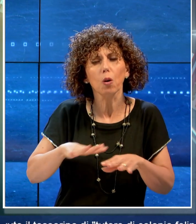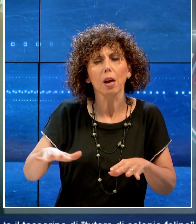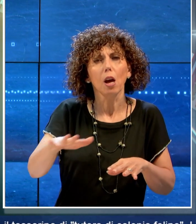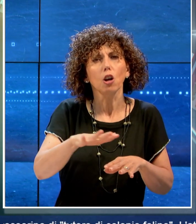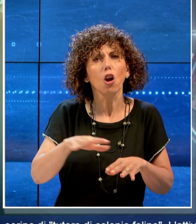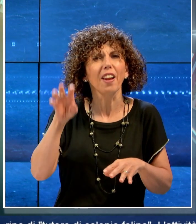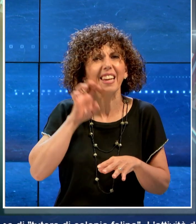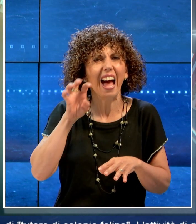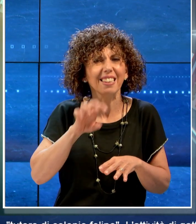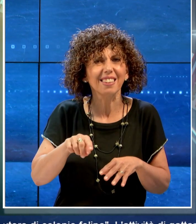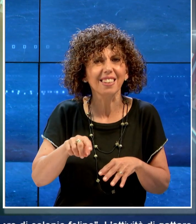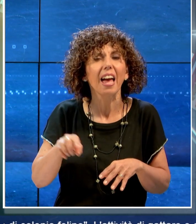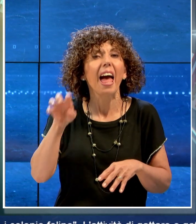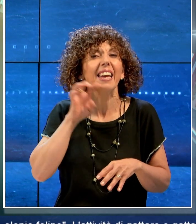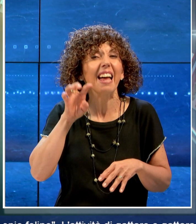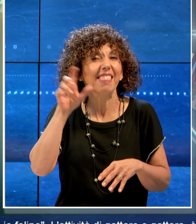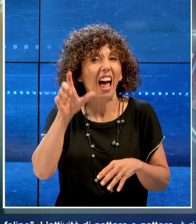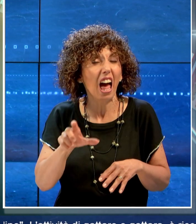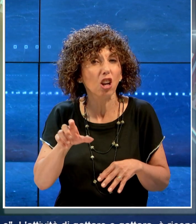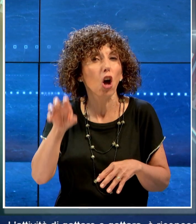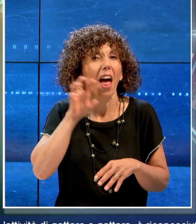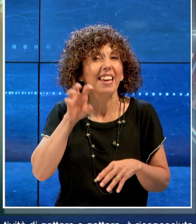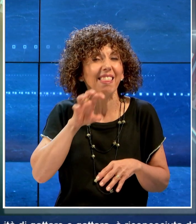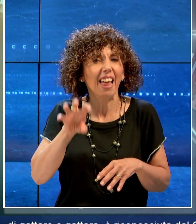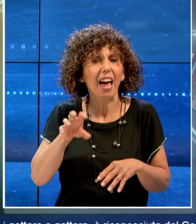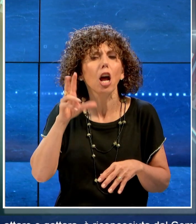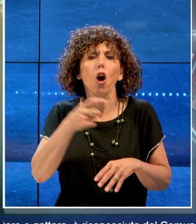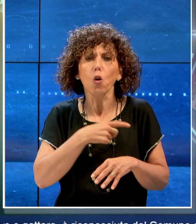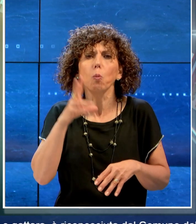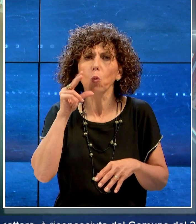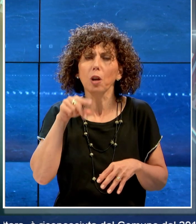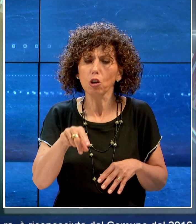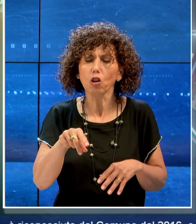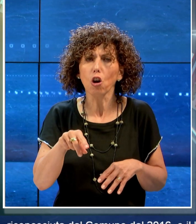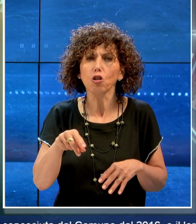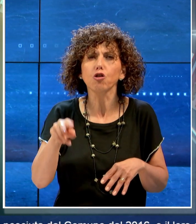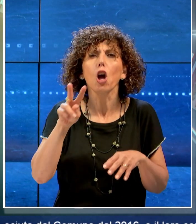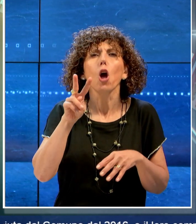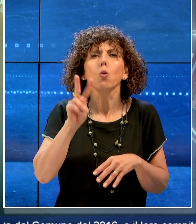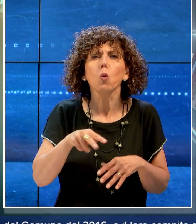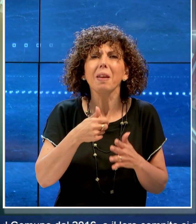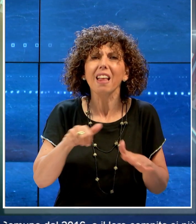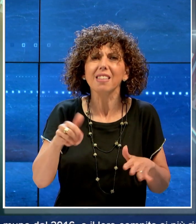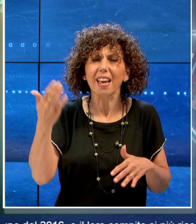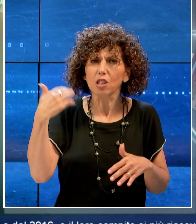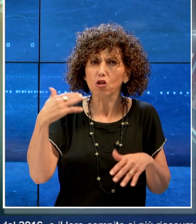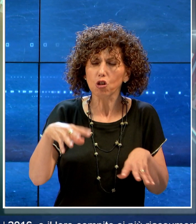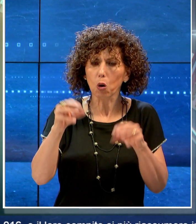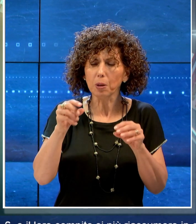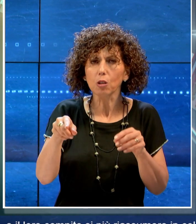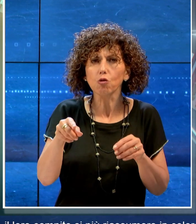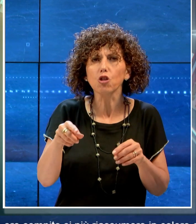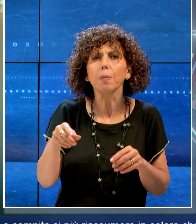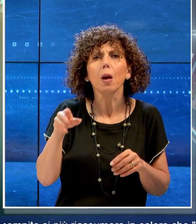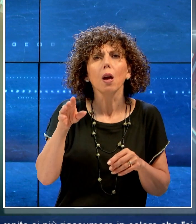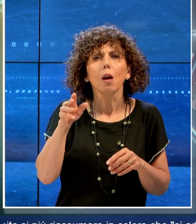L'attività di gattaro e gattara è riconosciuta dal comune dal 2016. E il loro compito si